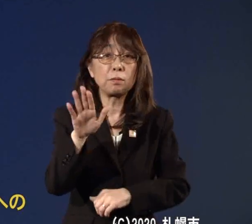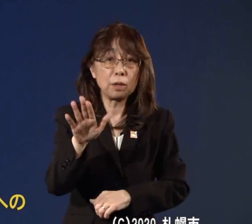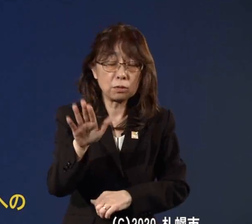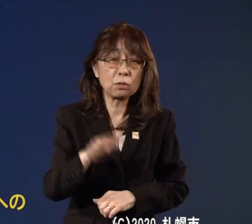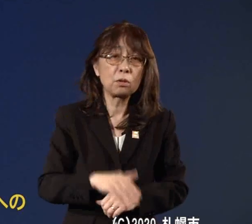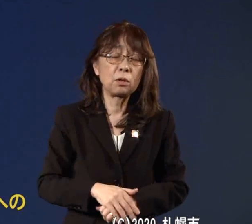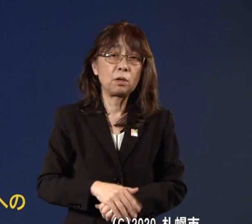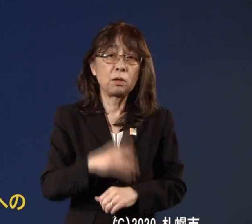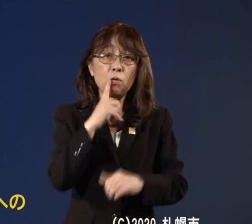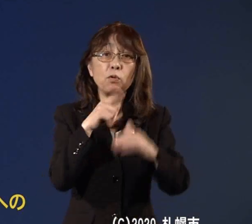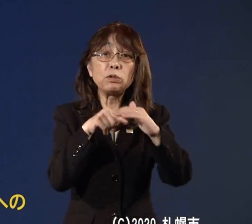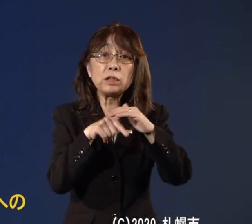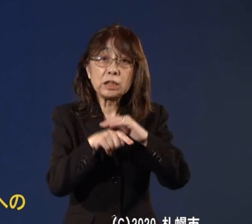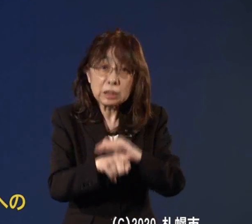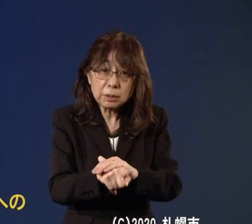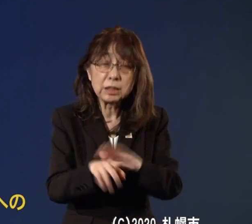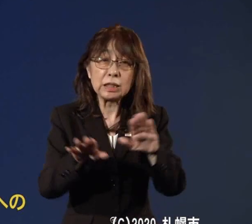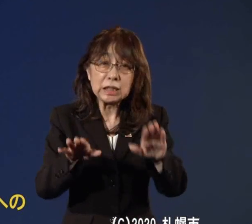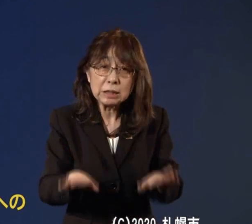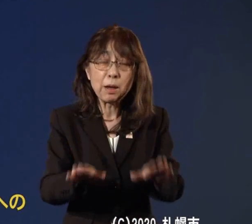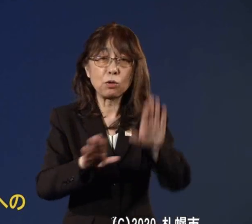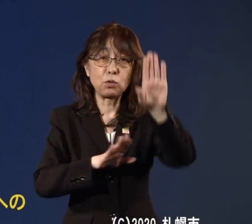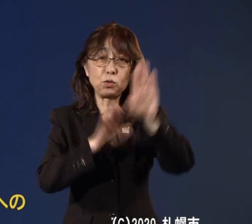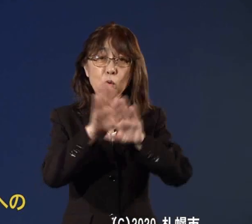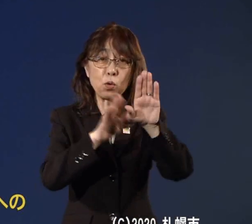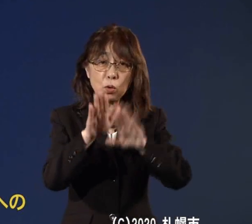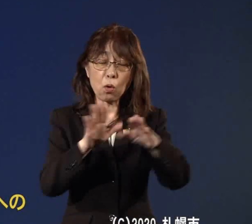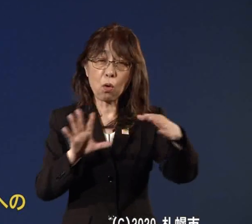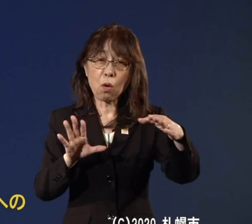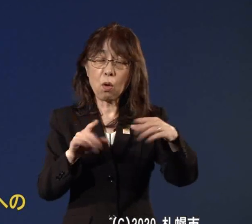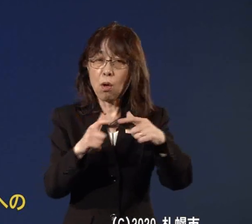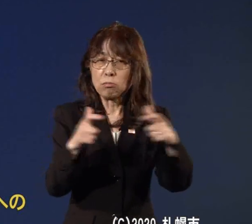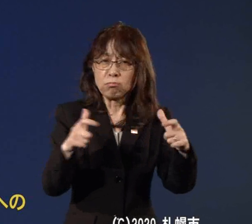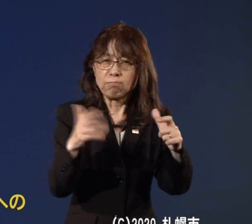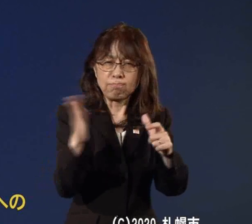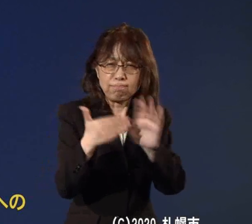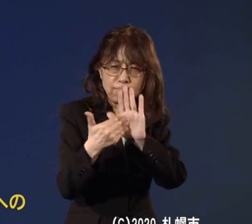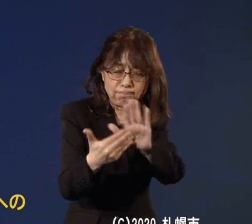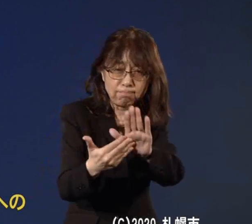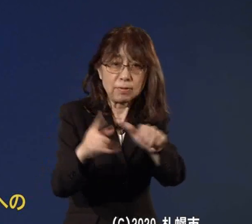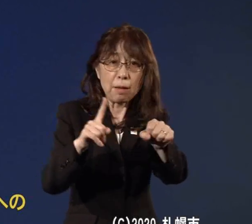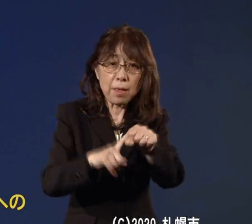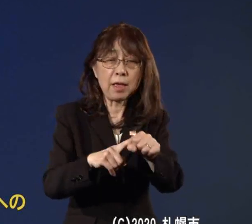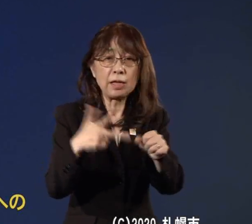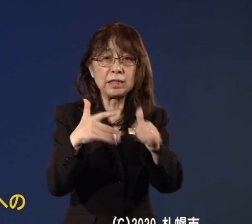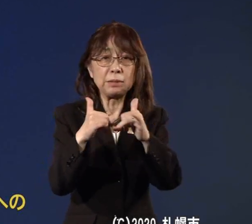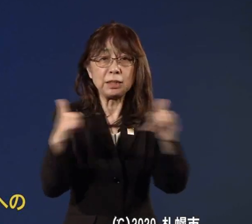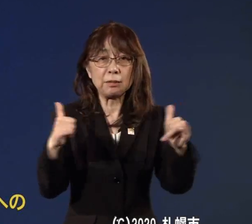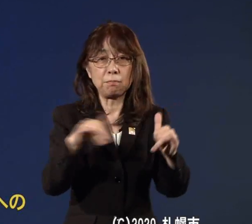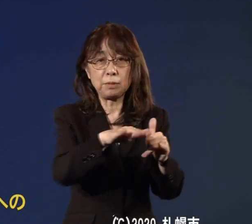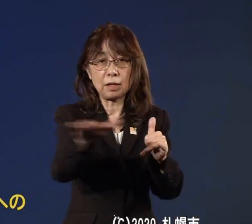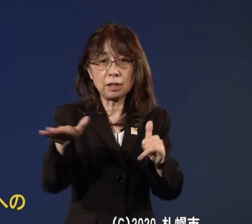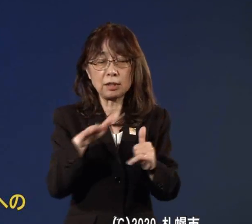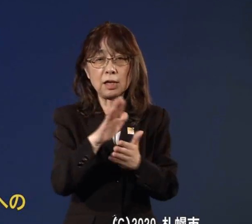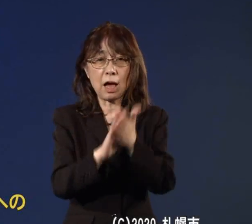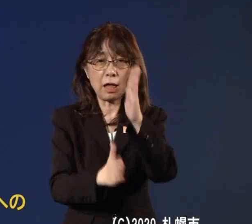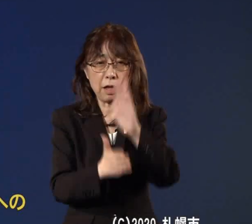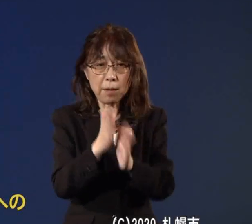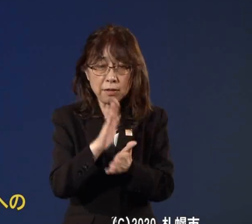ではそういう状況にならないようにですねぜひ市民の皆様に改めてこの感染